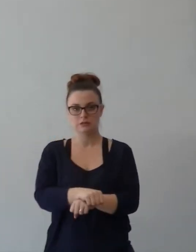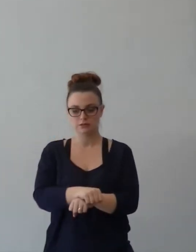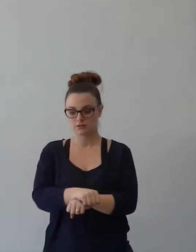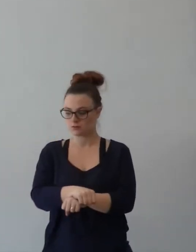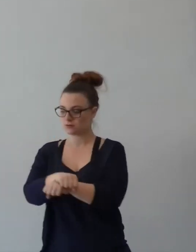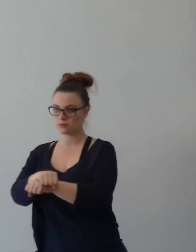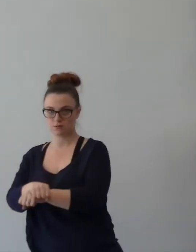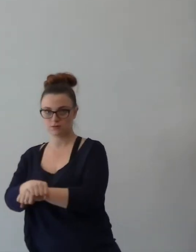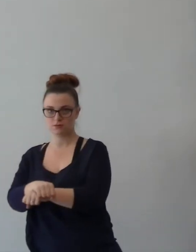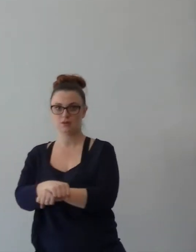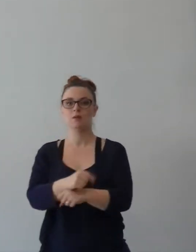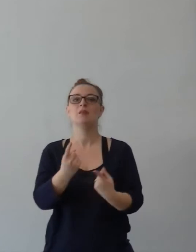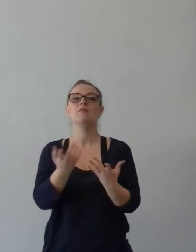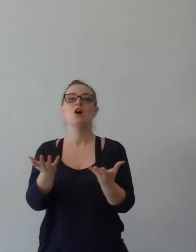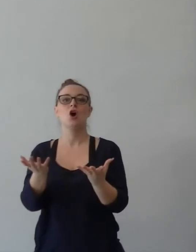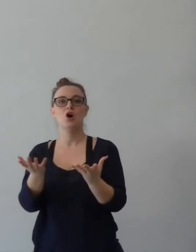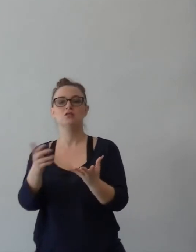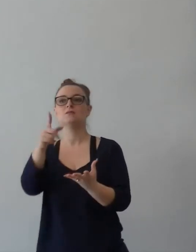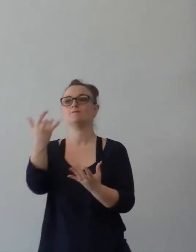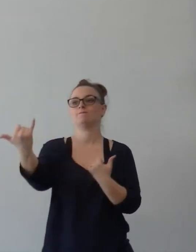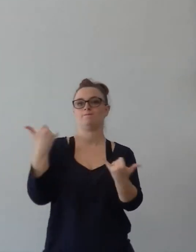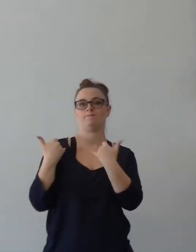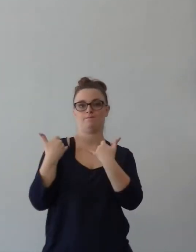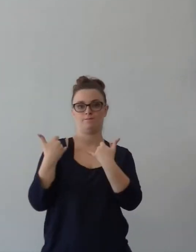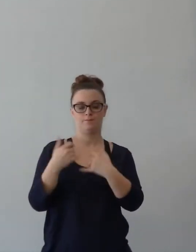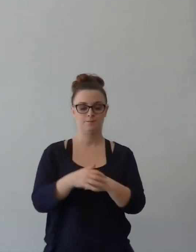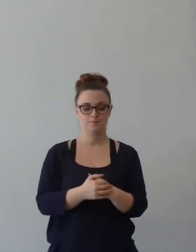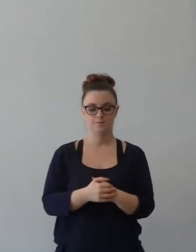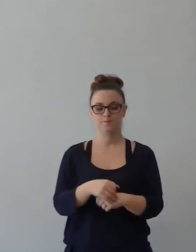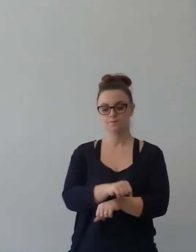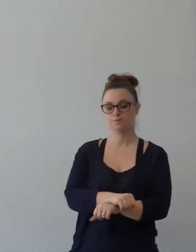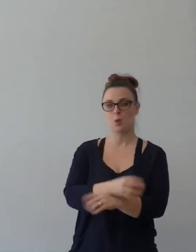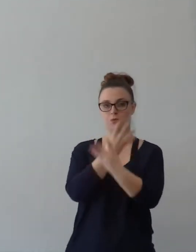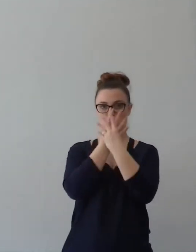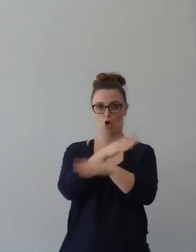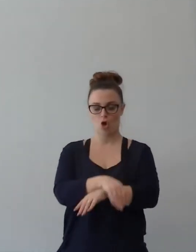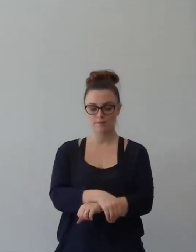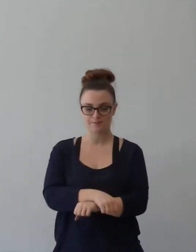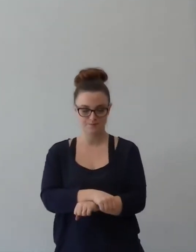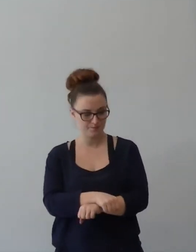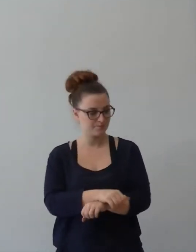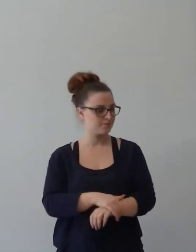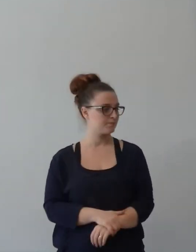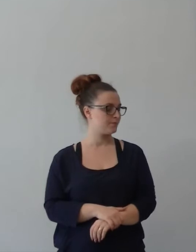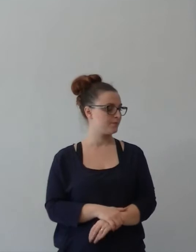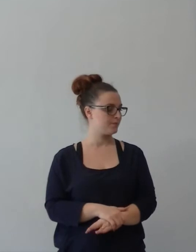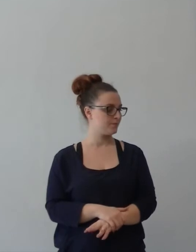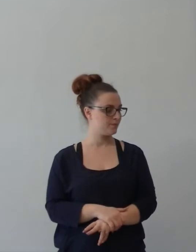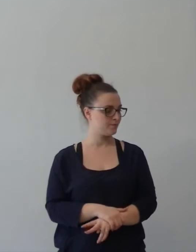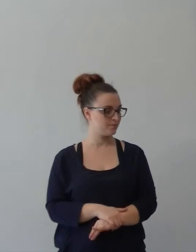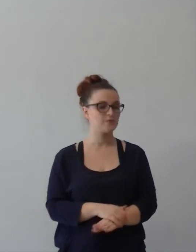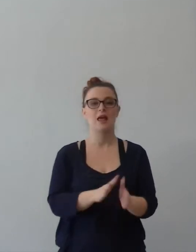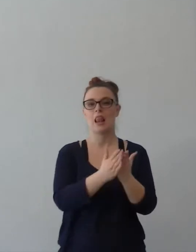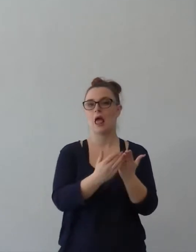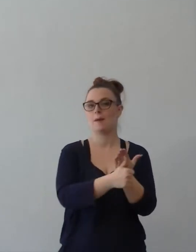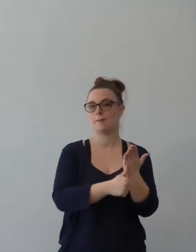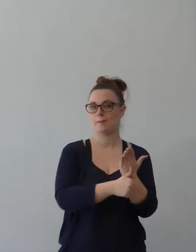ucciso o di essere prigionato per il persifullo. La Bibbia, sapete, non ci dà soltanto